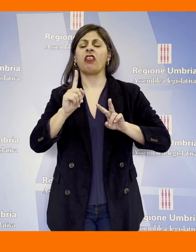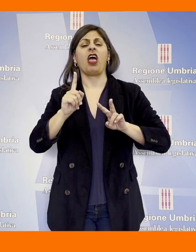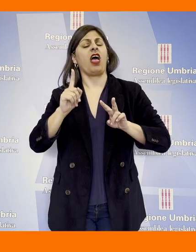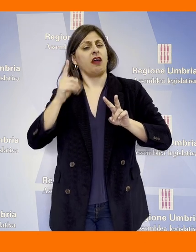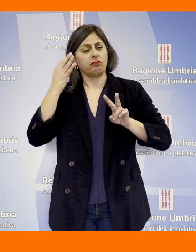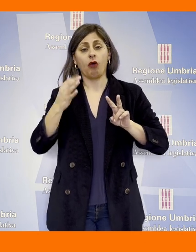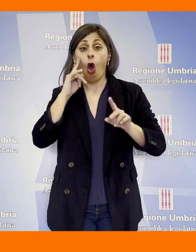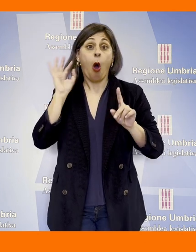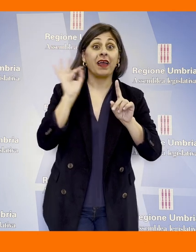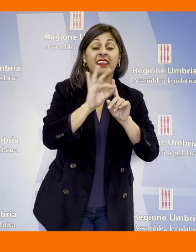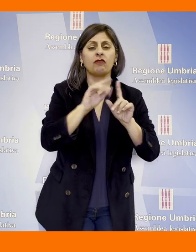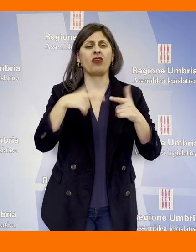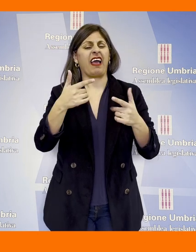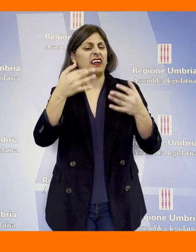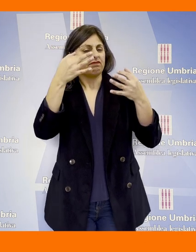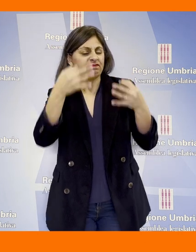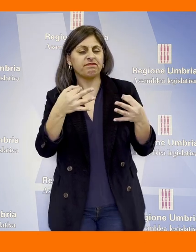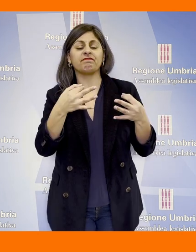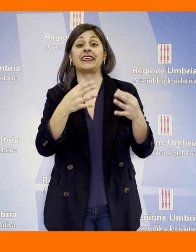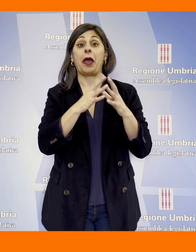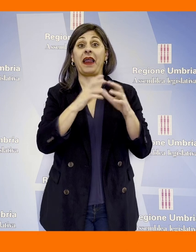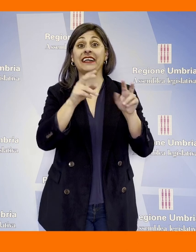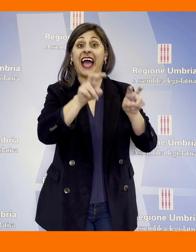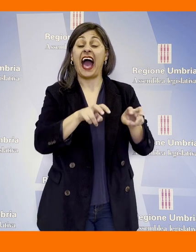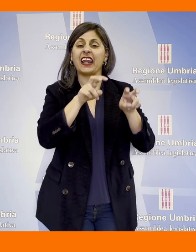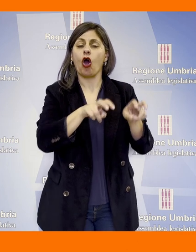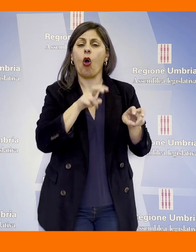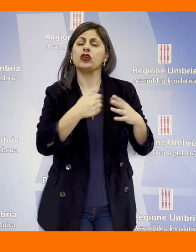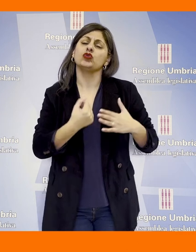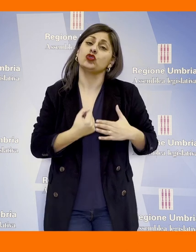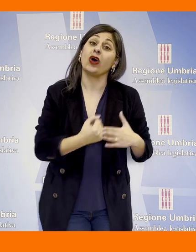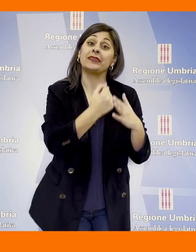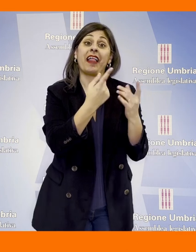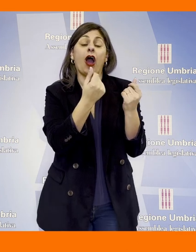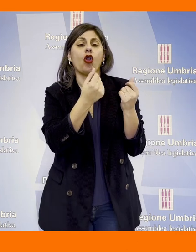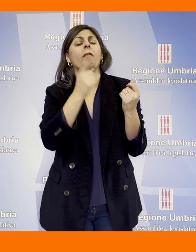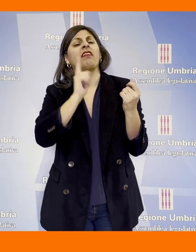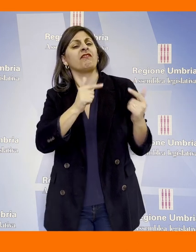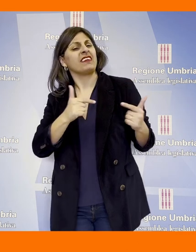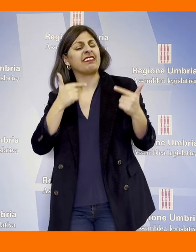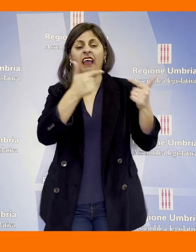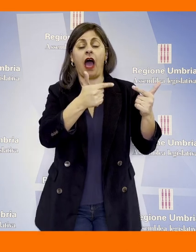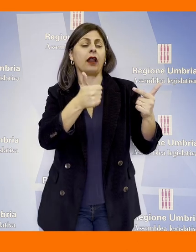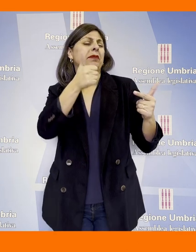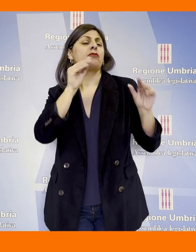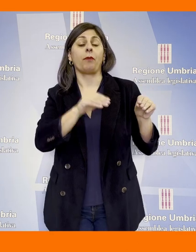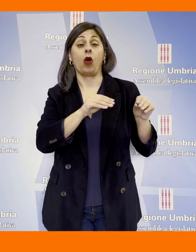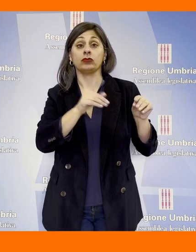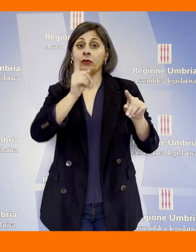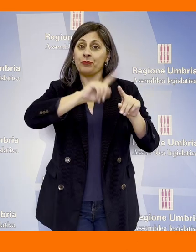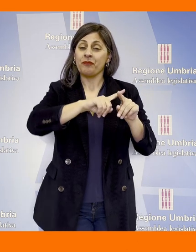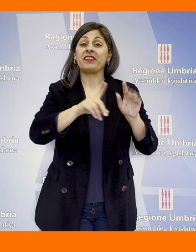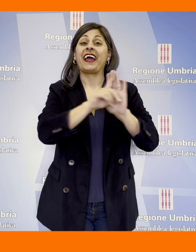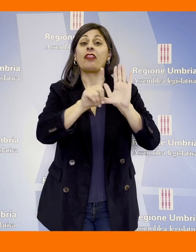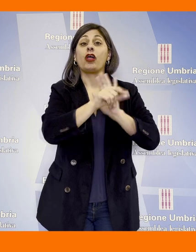metta al primo posto l'obiettivo di assicurare alle imprese agricole l'indispensabile sostenibilità economica, sostenere il pieno